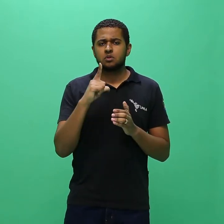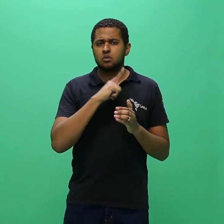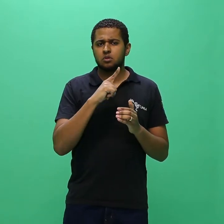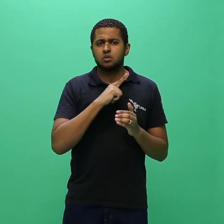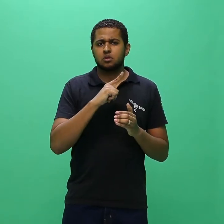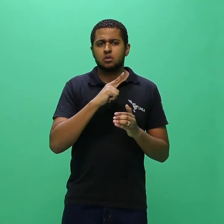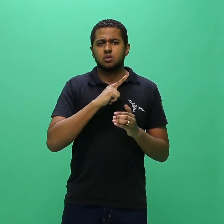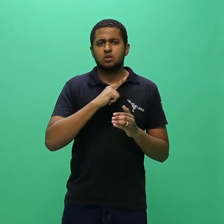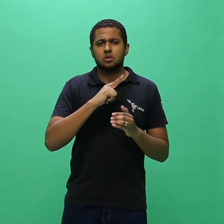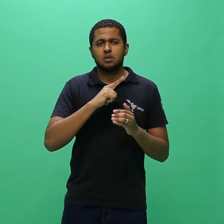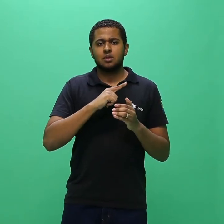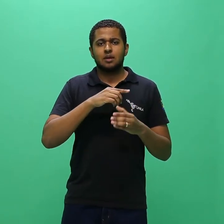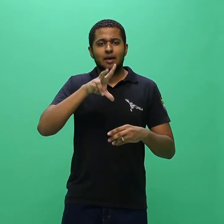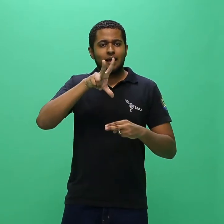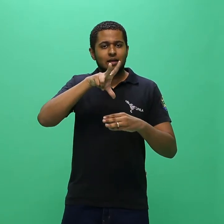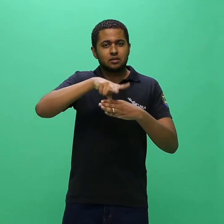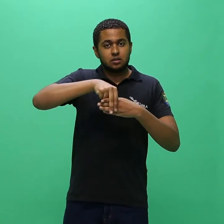anexo 3 do presente edital.